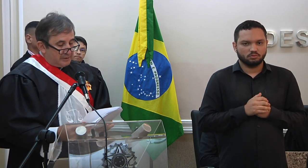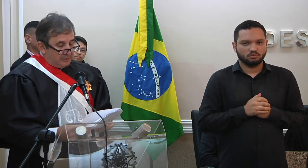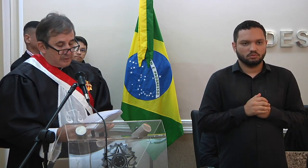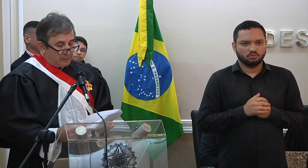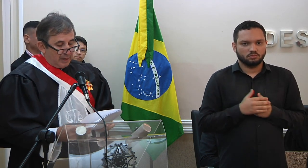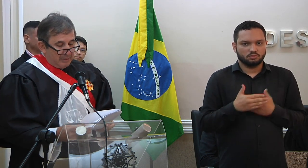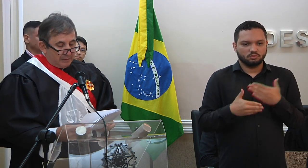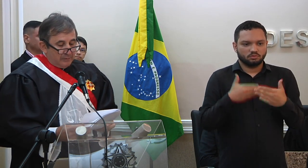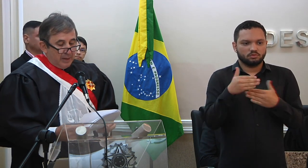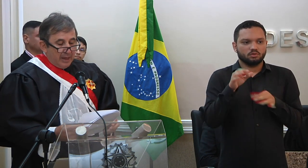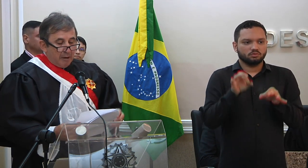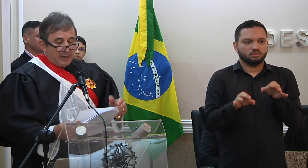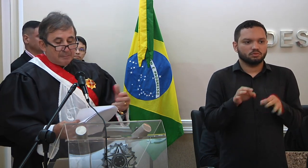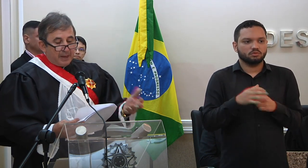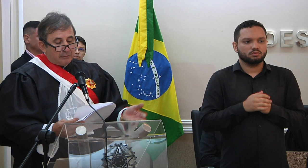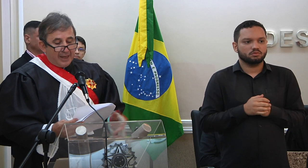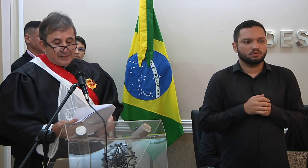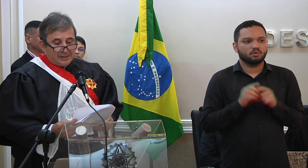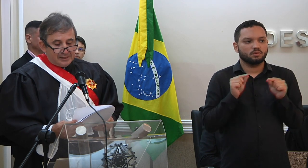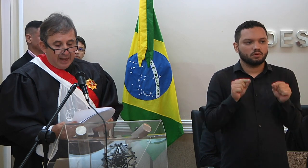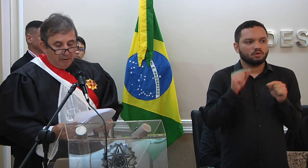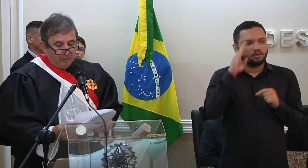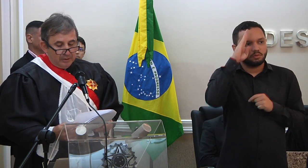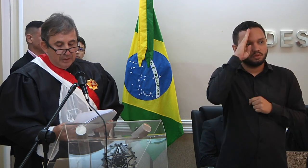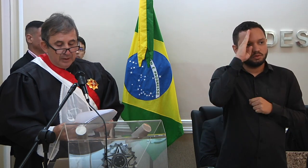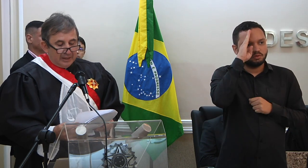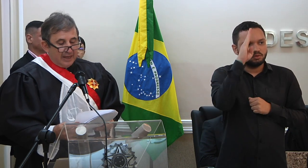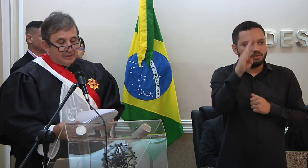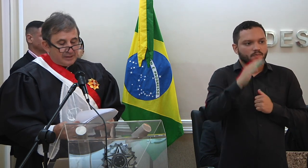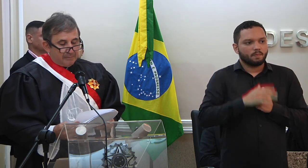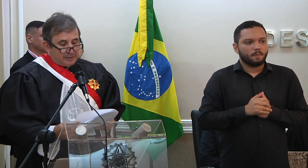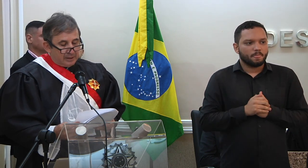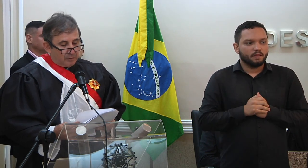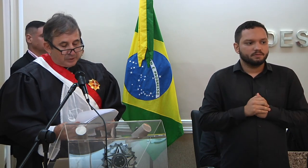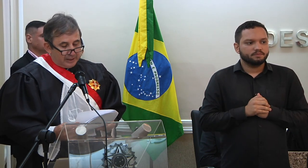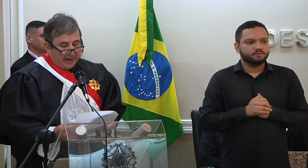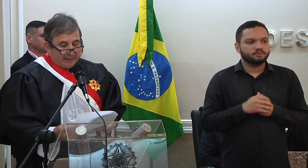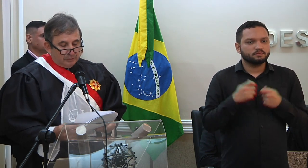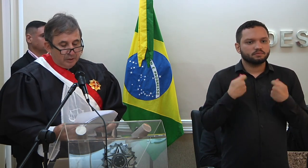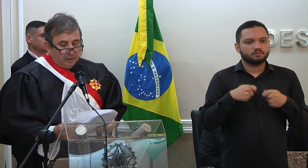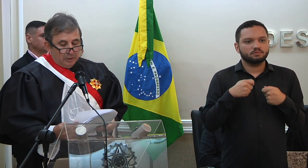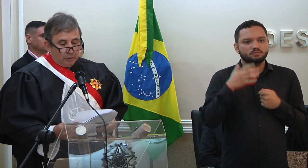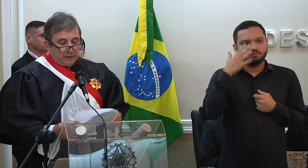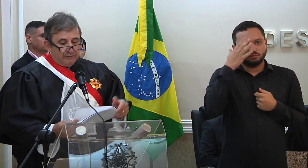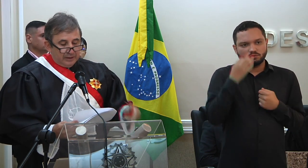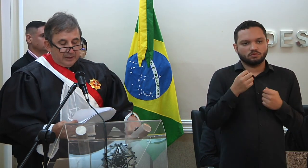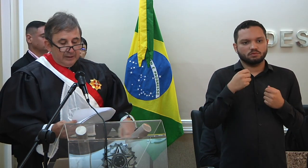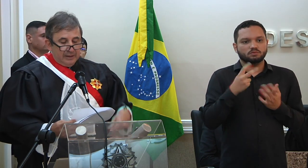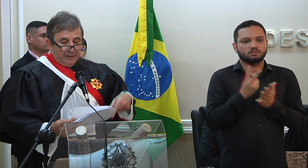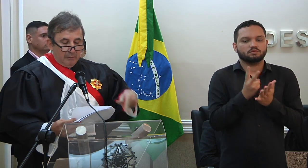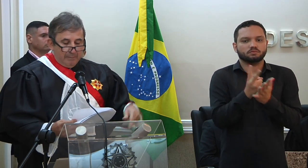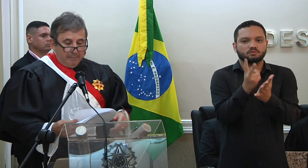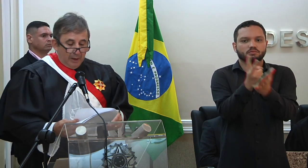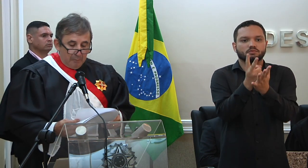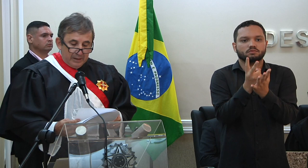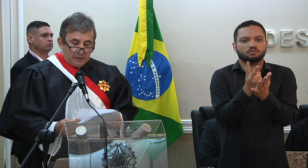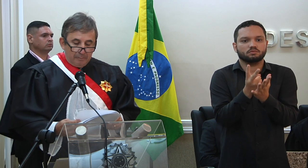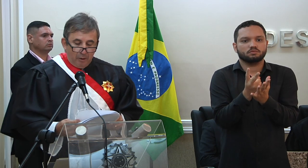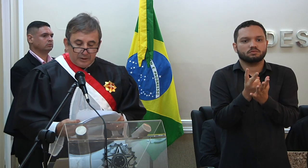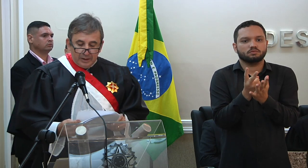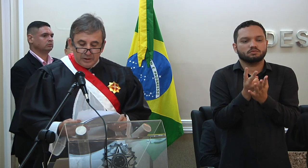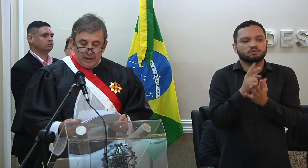processos trazidos a julgamento, é um aspecto essencial que há de sempre ser considerado. Toda vida não